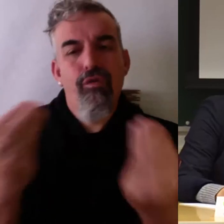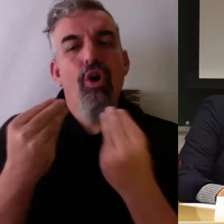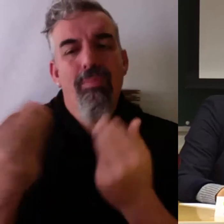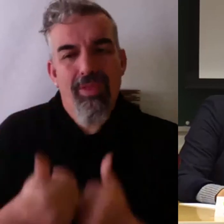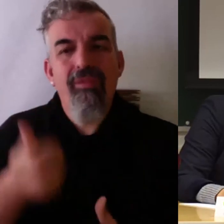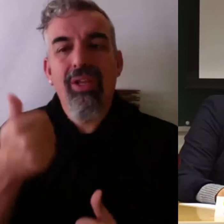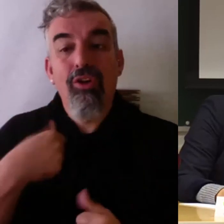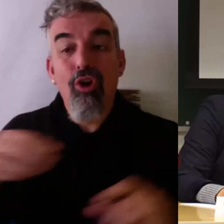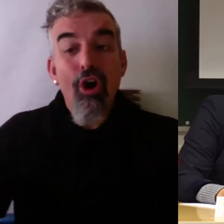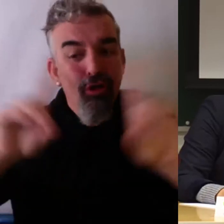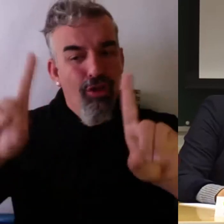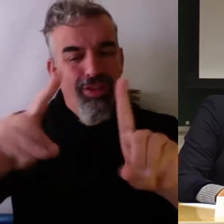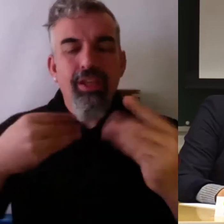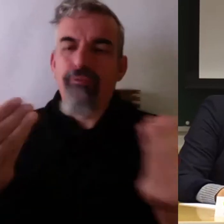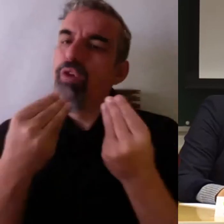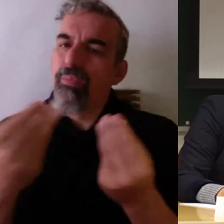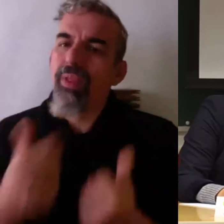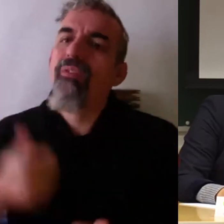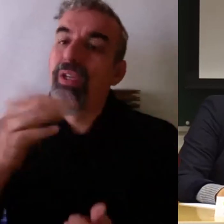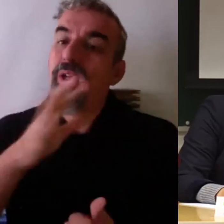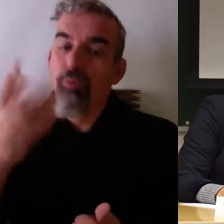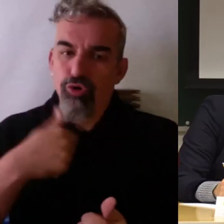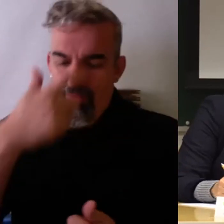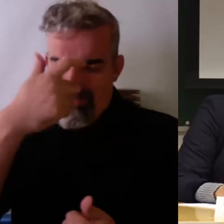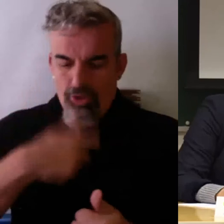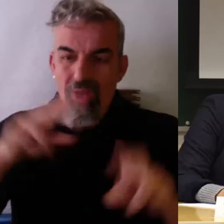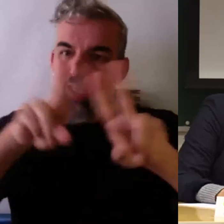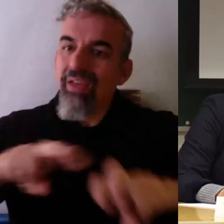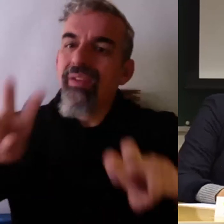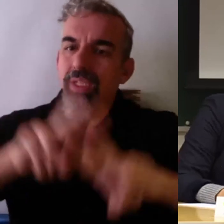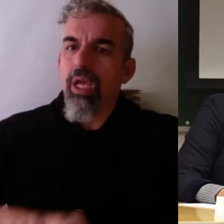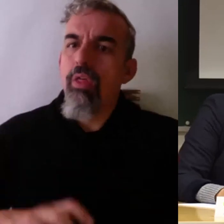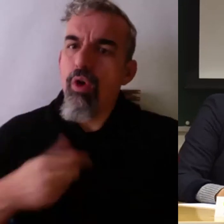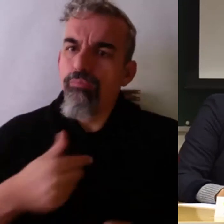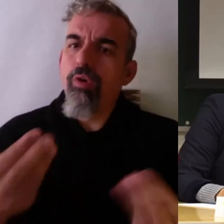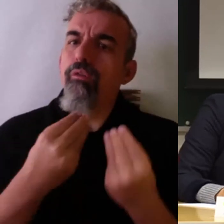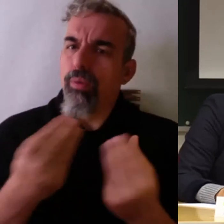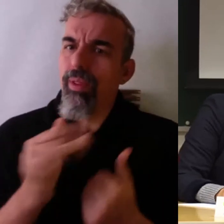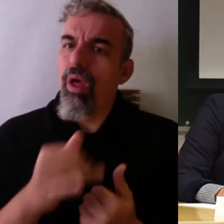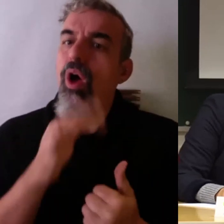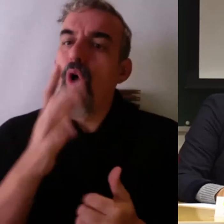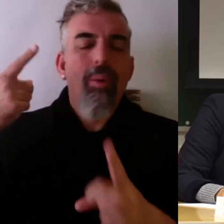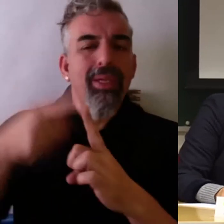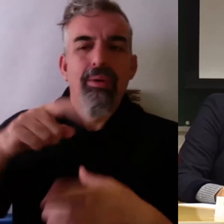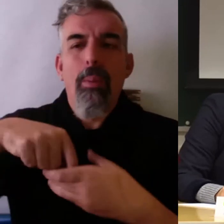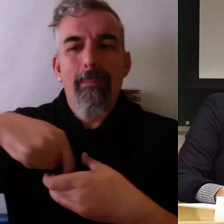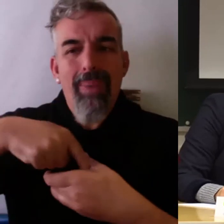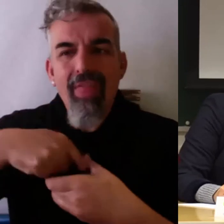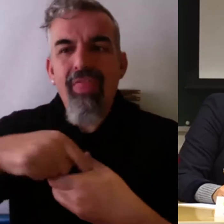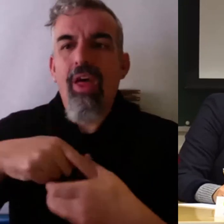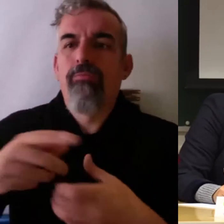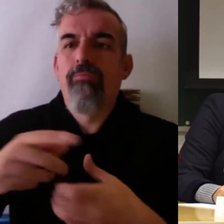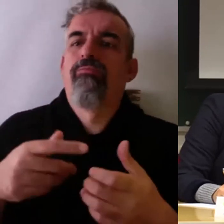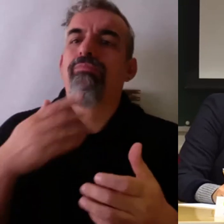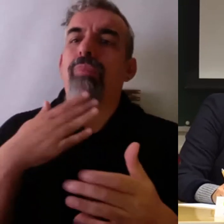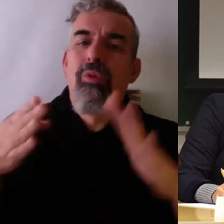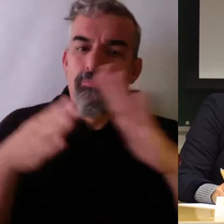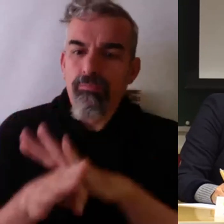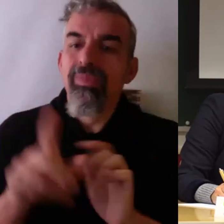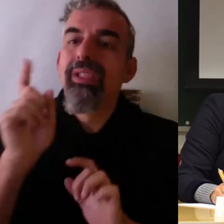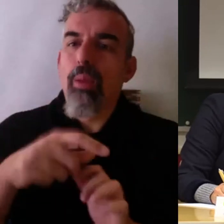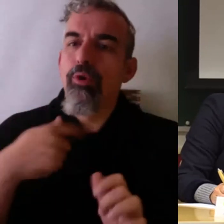docentes porque nos formamos como investigadores para acceder a la plaza que sacamos, etcétera, incluso para promocionar